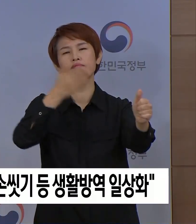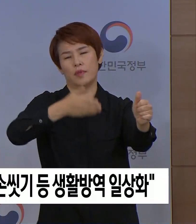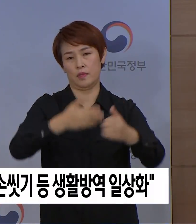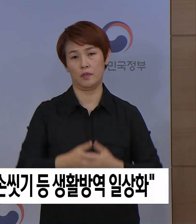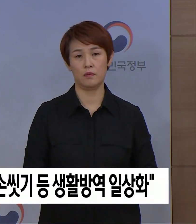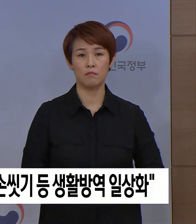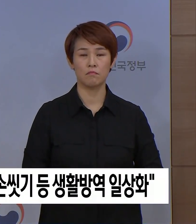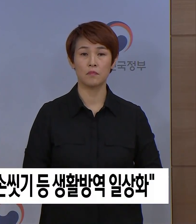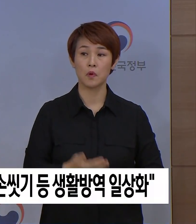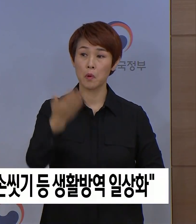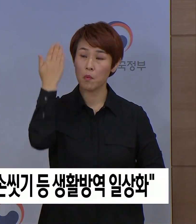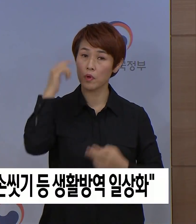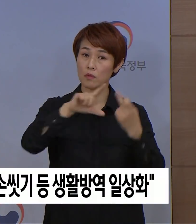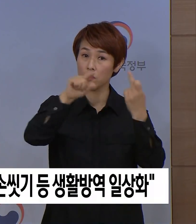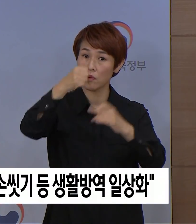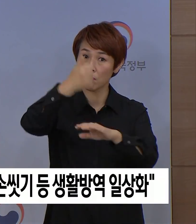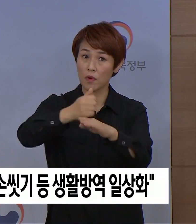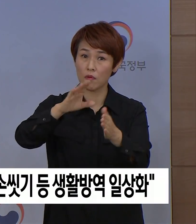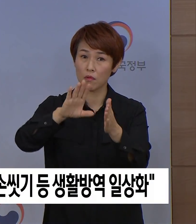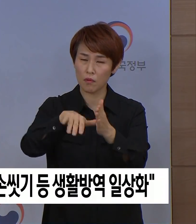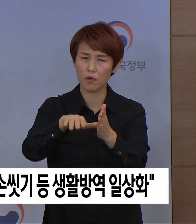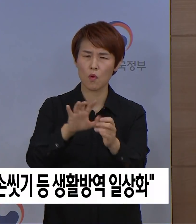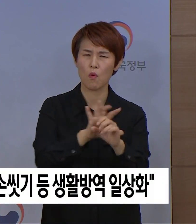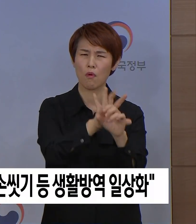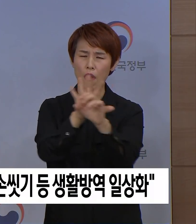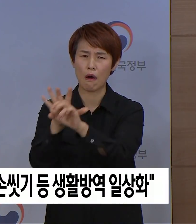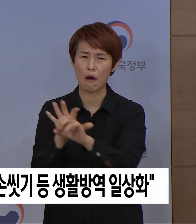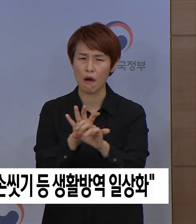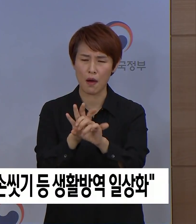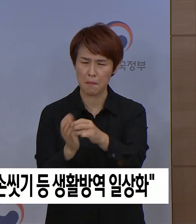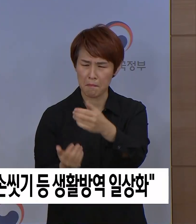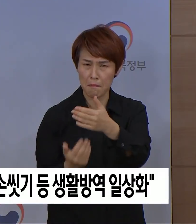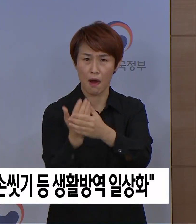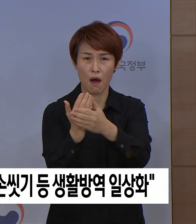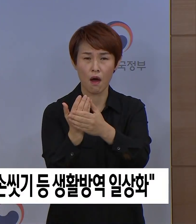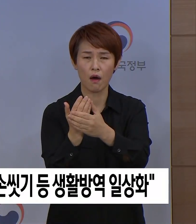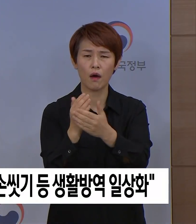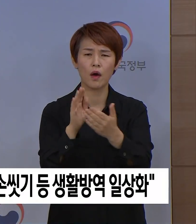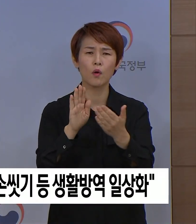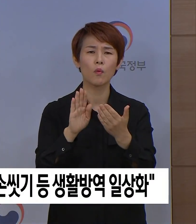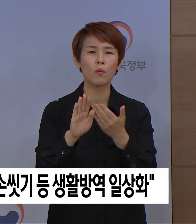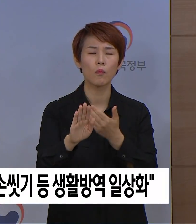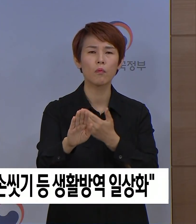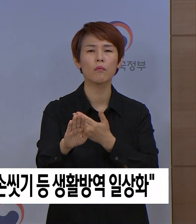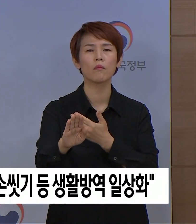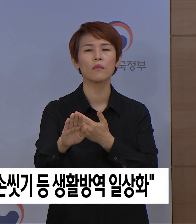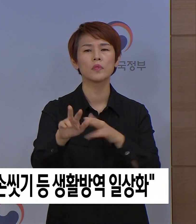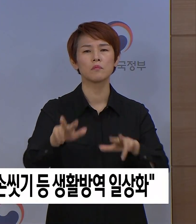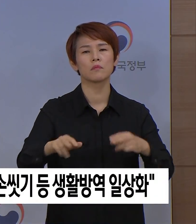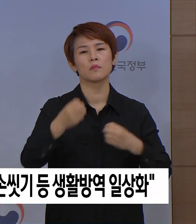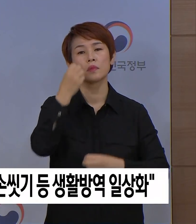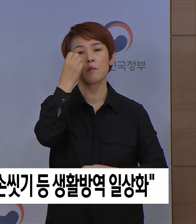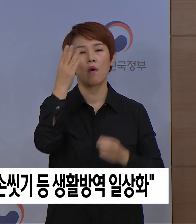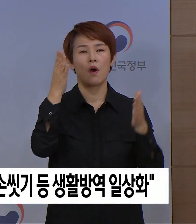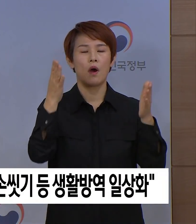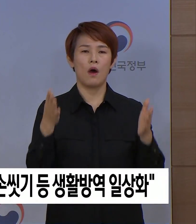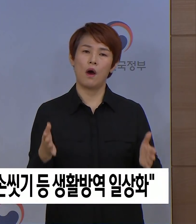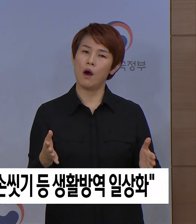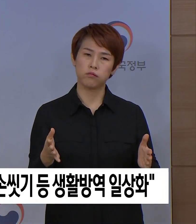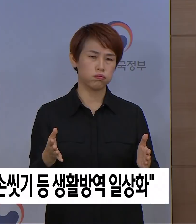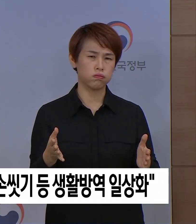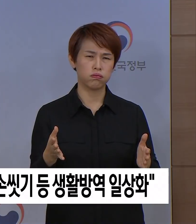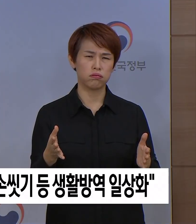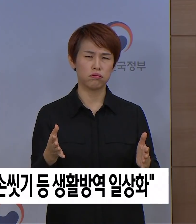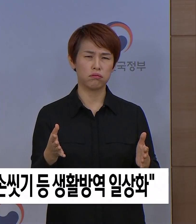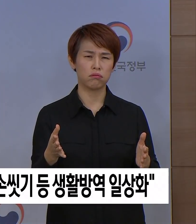지난해 12월 말 코로나19라는 새로운 감염병이 발견된 이후 3개월간 인류는 점점 더